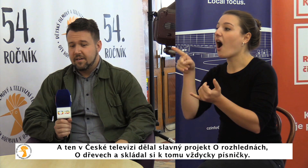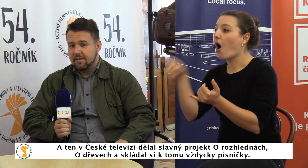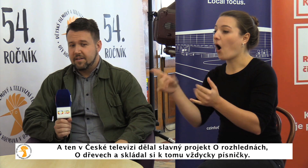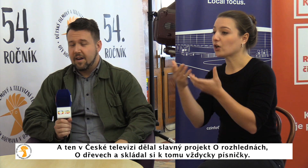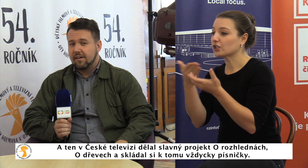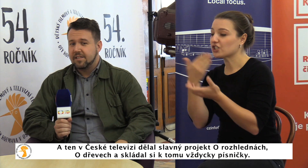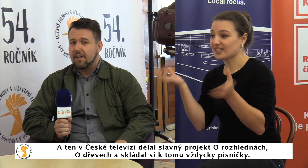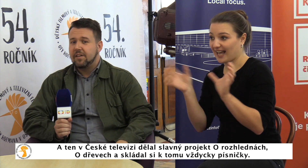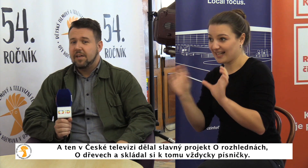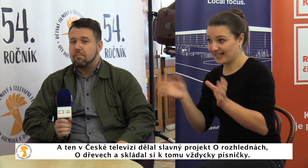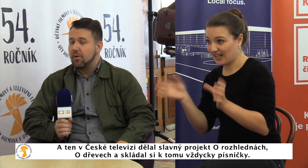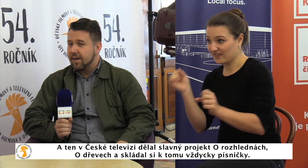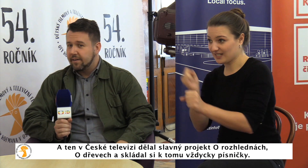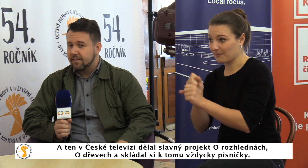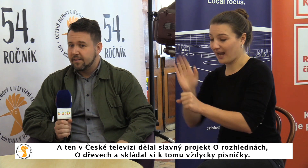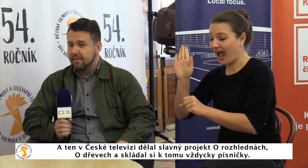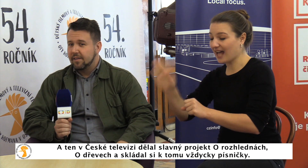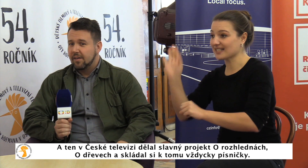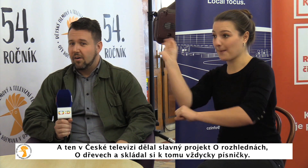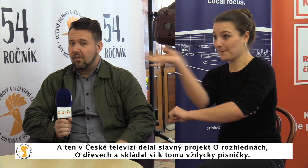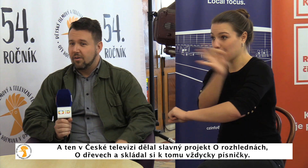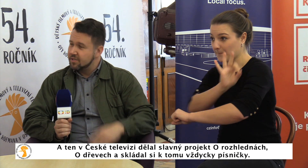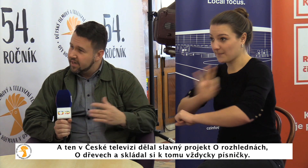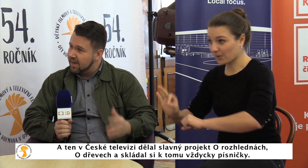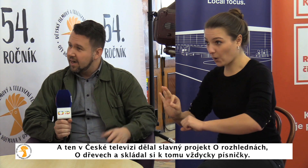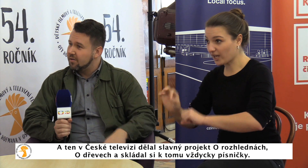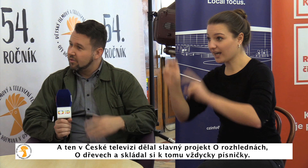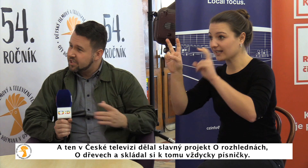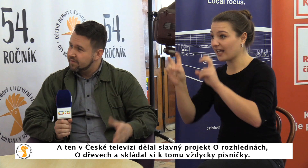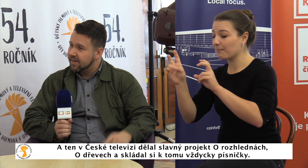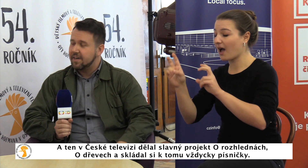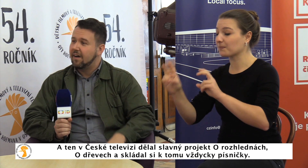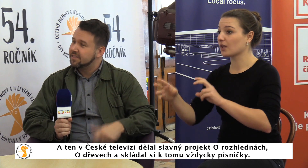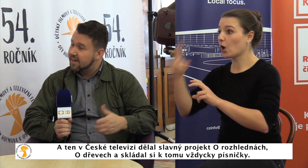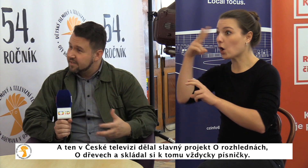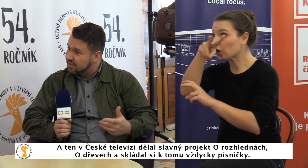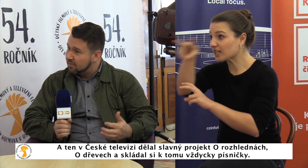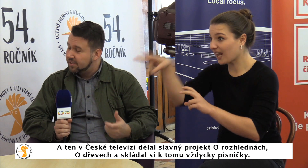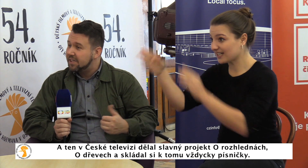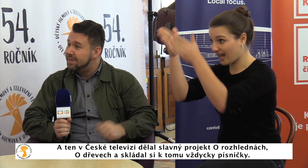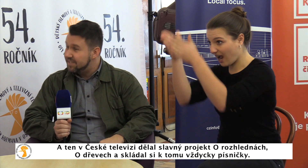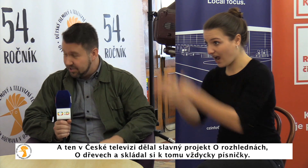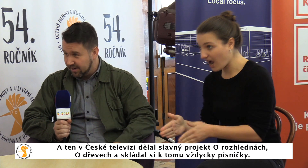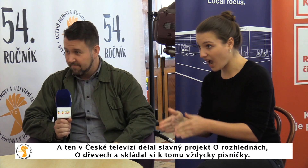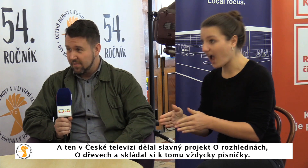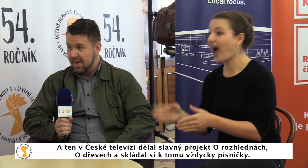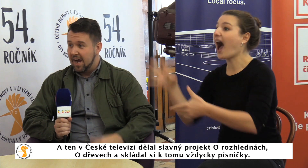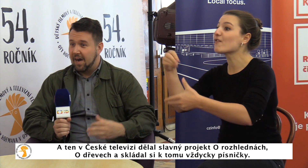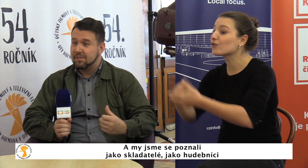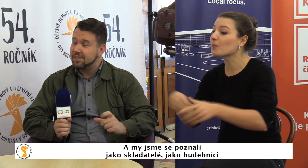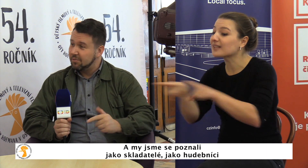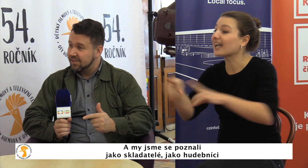dělal slavný projekt o rozhlednách, o dřevech a skladal si k tomu vždycky písničky.